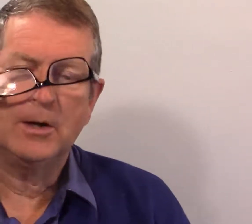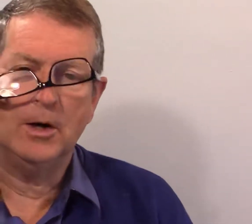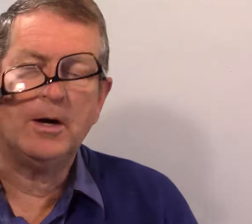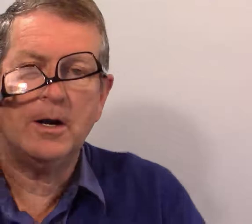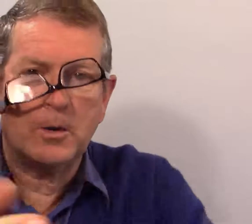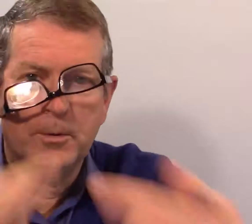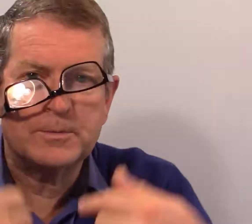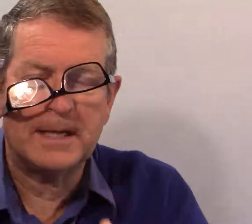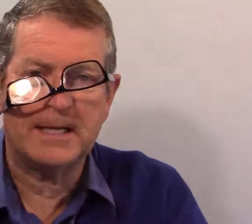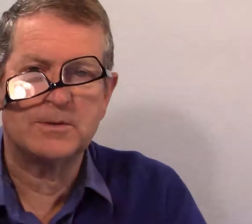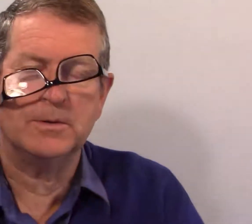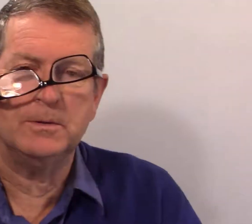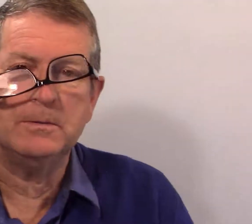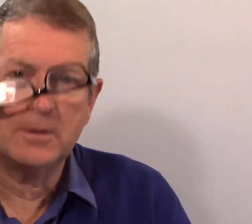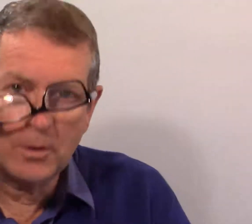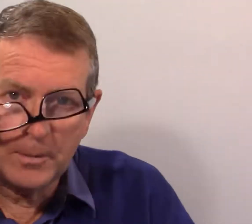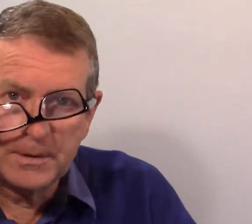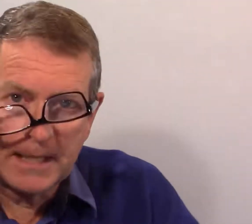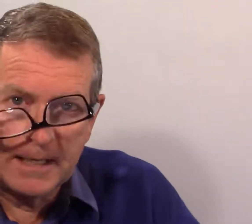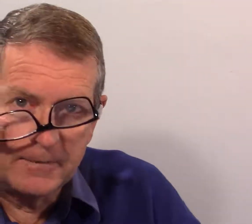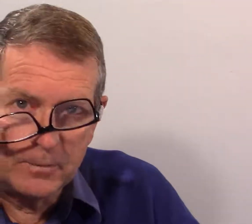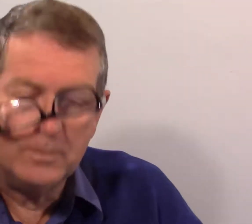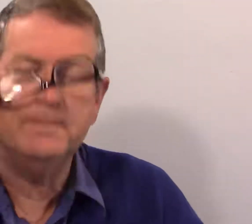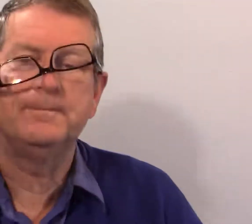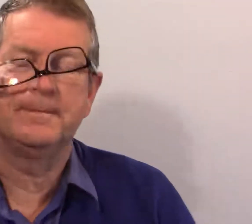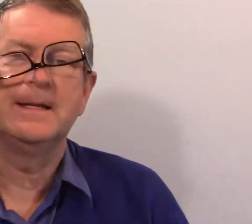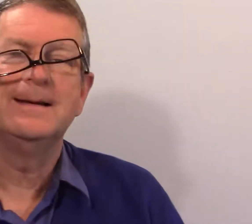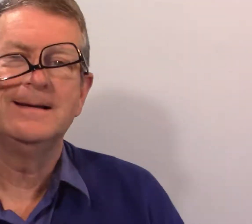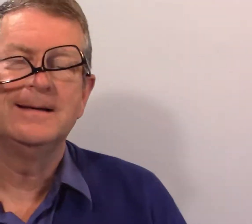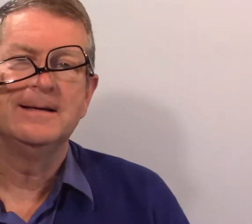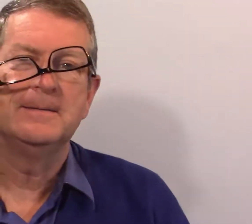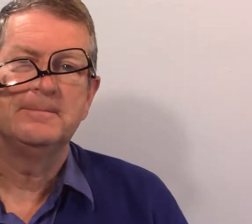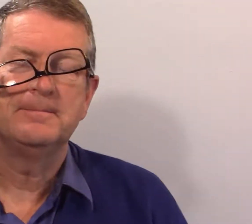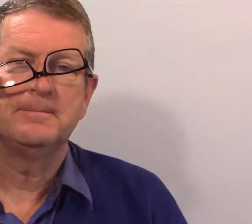D'accord. Alors pose-moi la question. Comment allez-vous ?